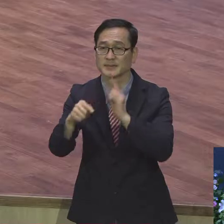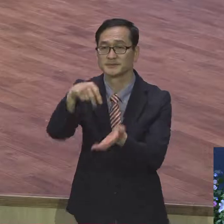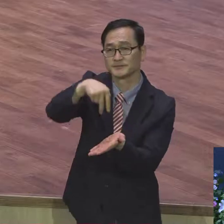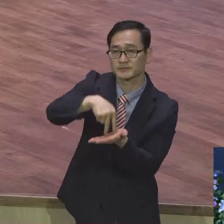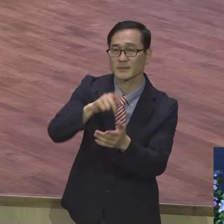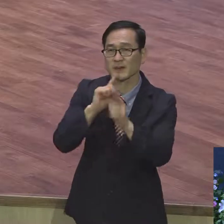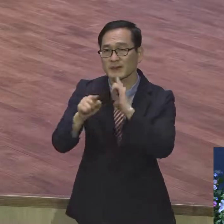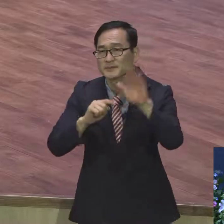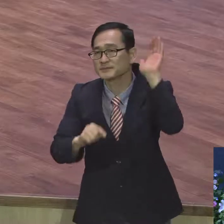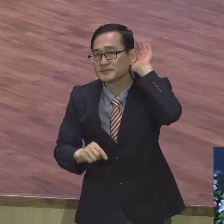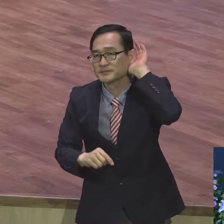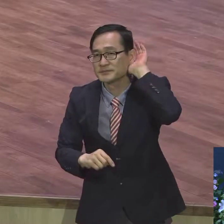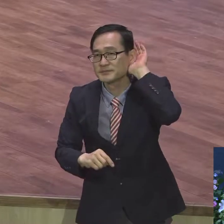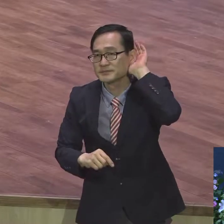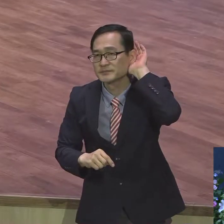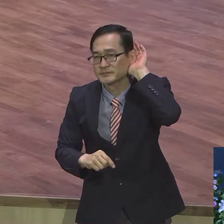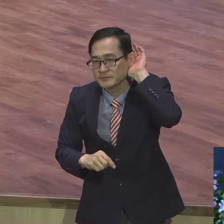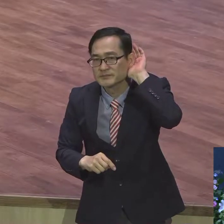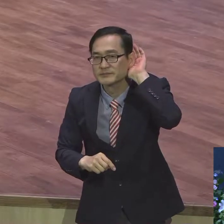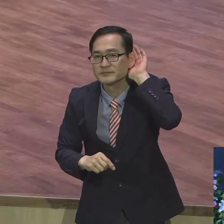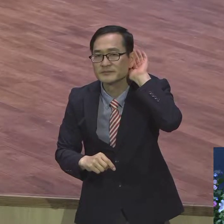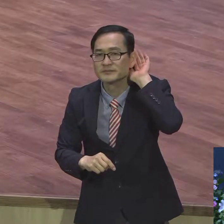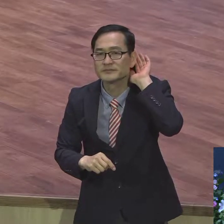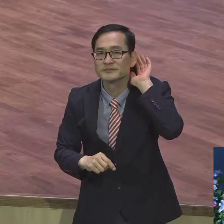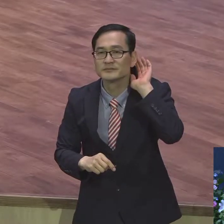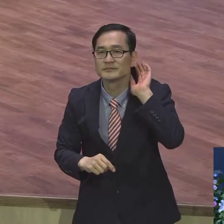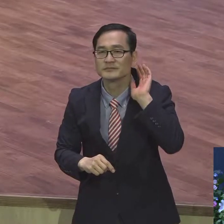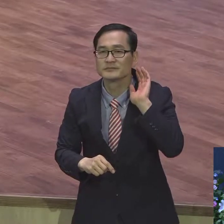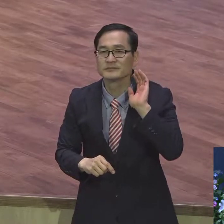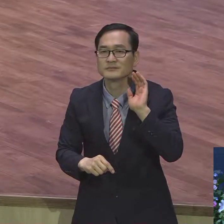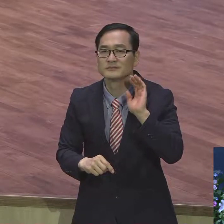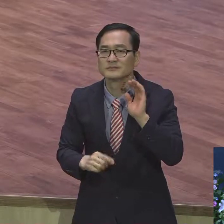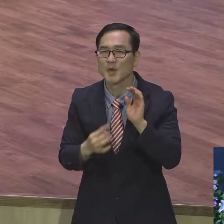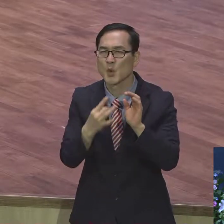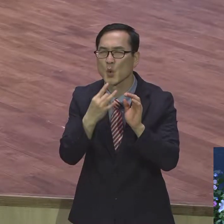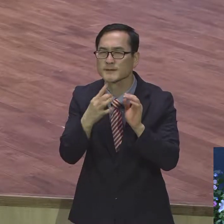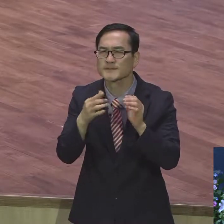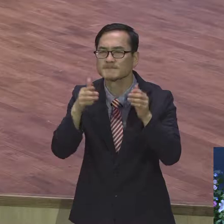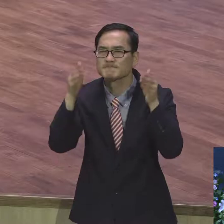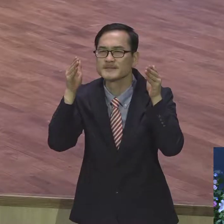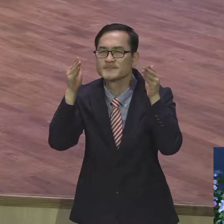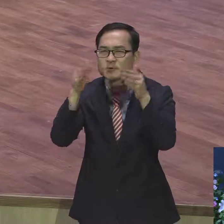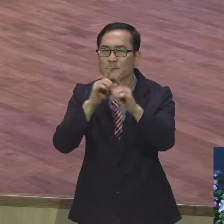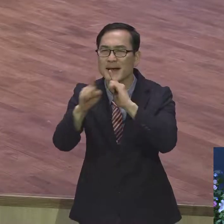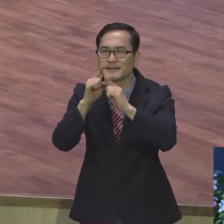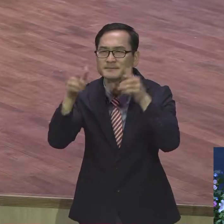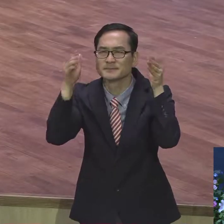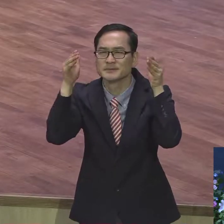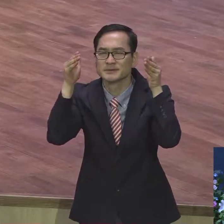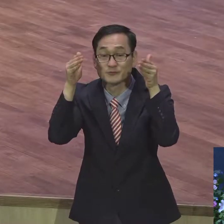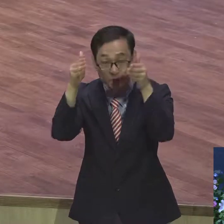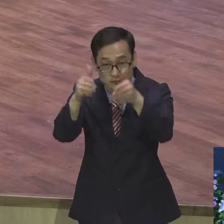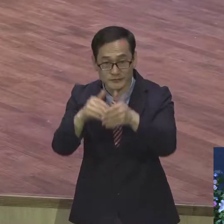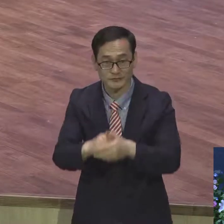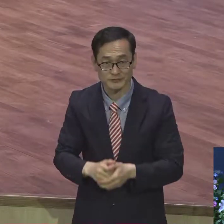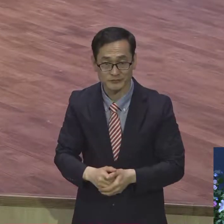집중과 오직입니다. 오직 오직과 집중 이게 지금 답이에요. 영적 싸움 싸우는데